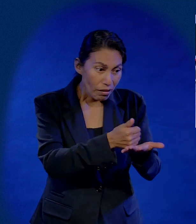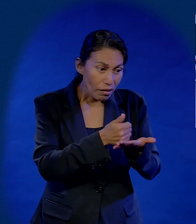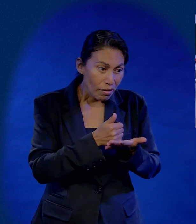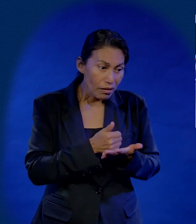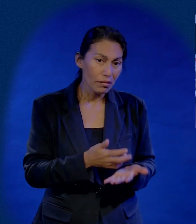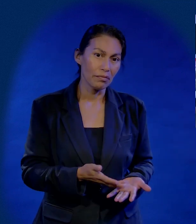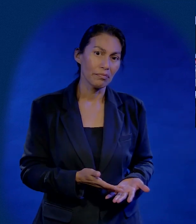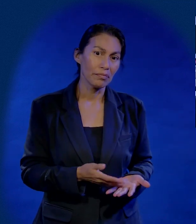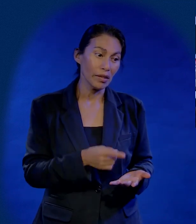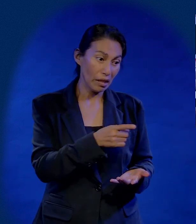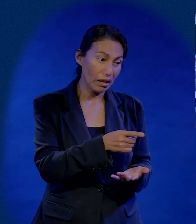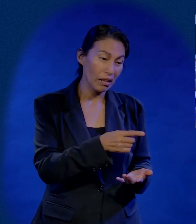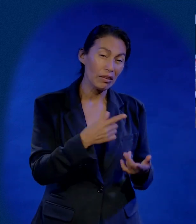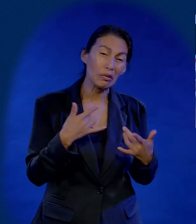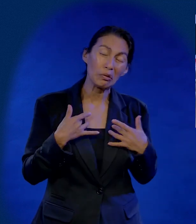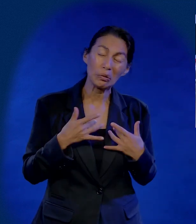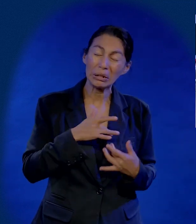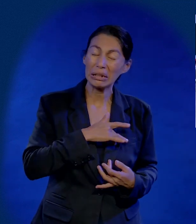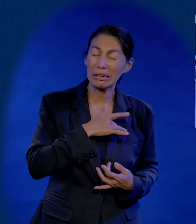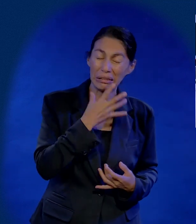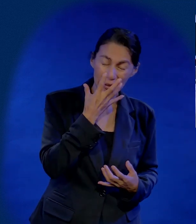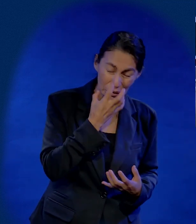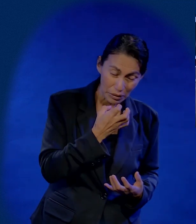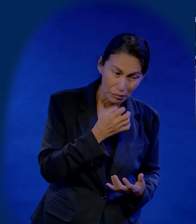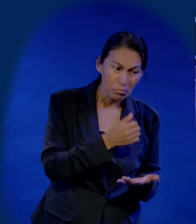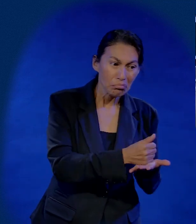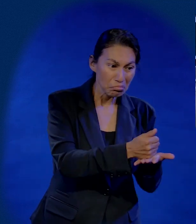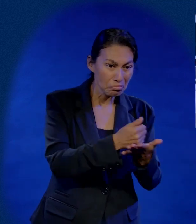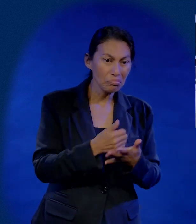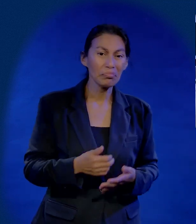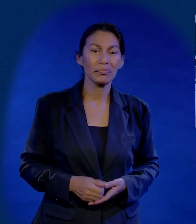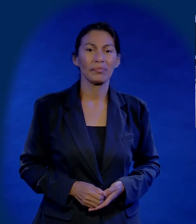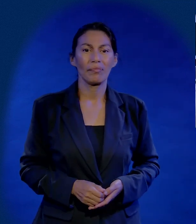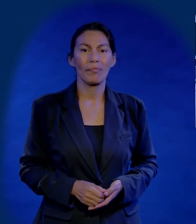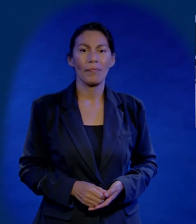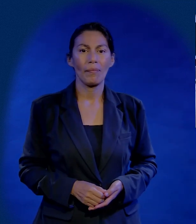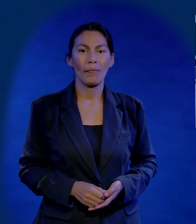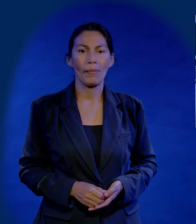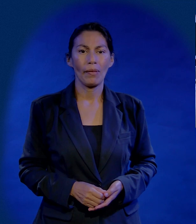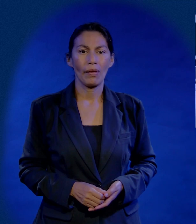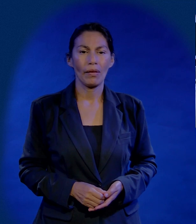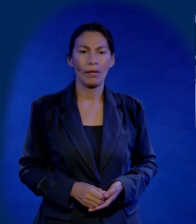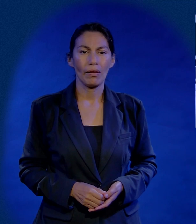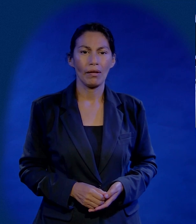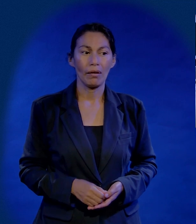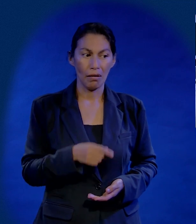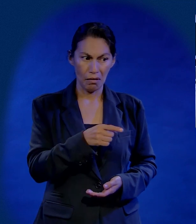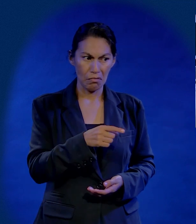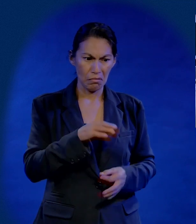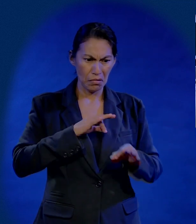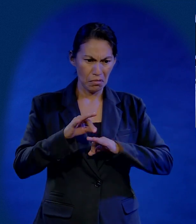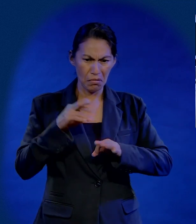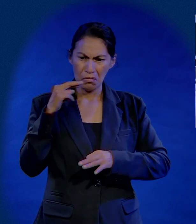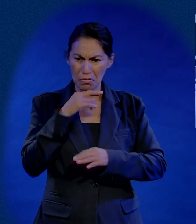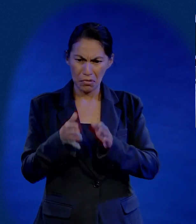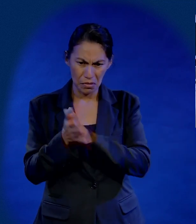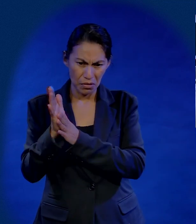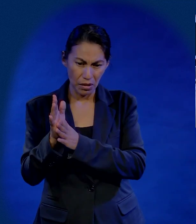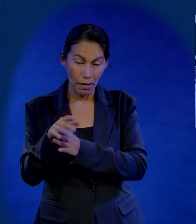Porque tuvo la sensibilidad y el enfoque de ayudar a alguien en desgracia. Pudo haberse ido rápido a su